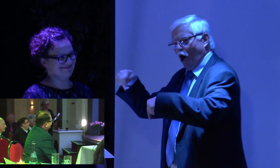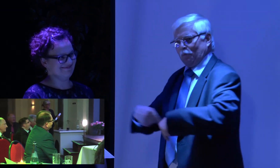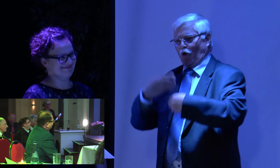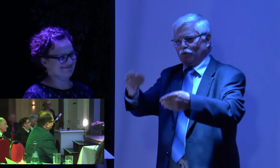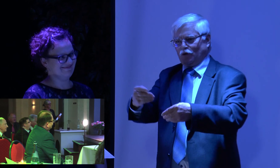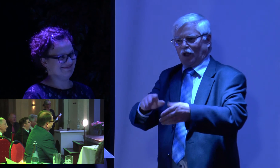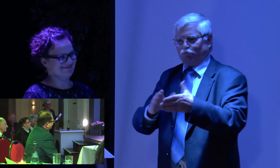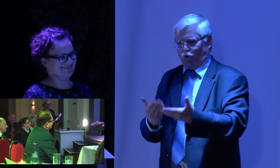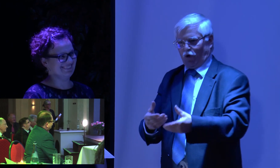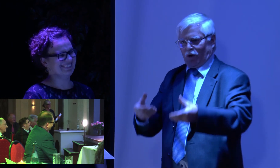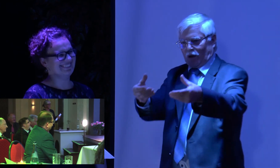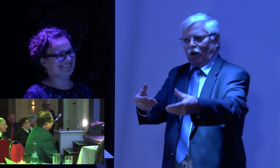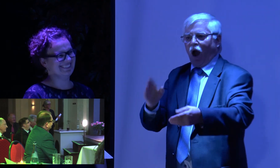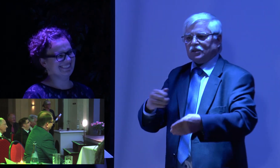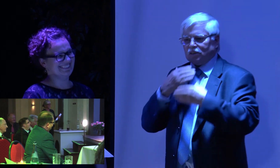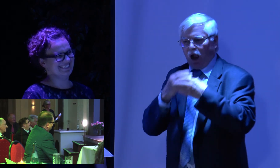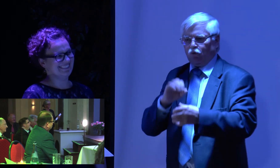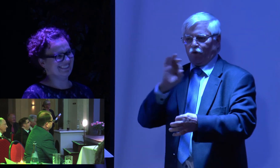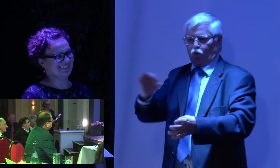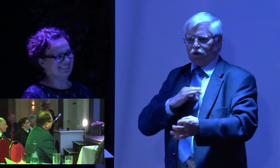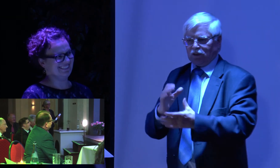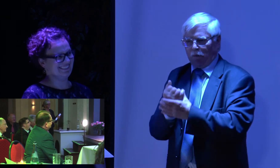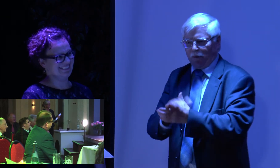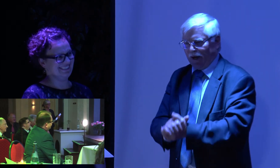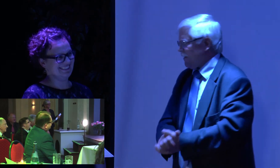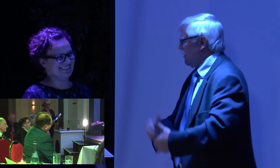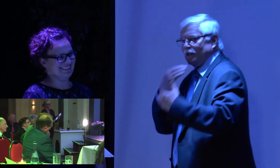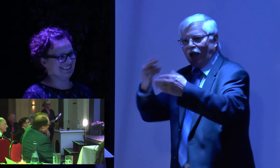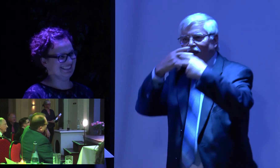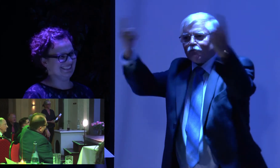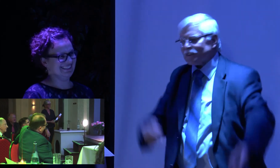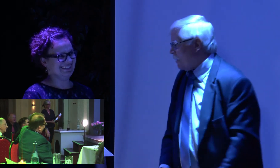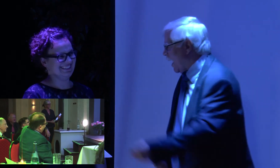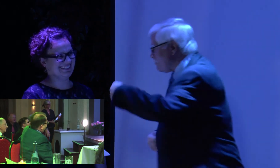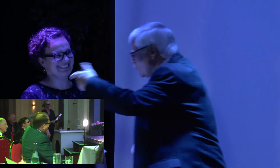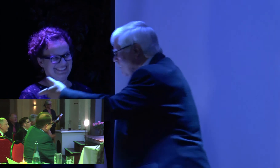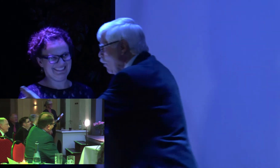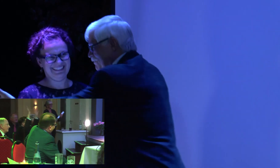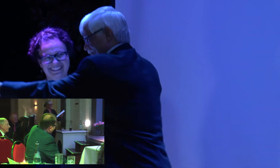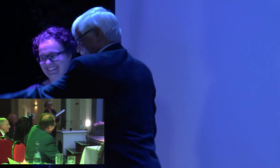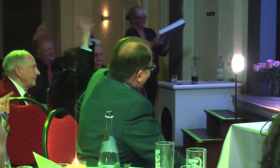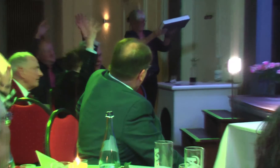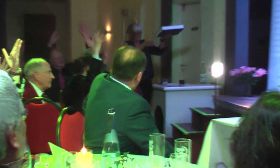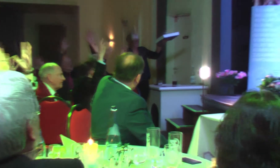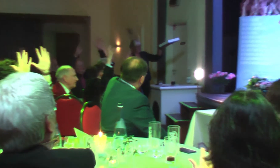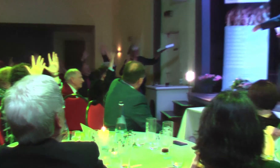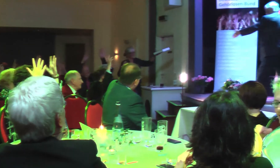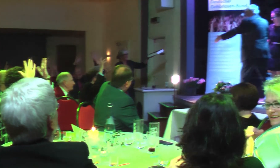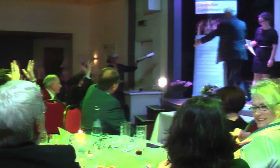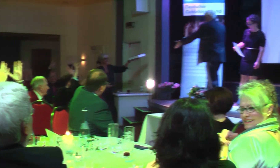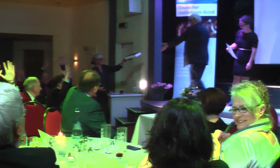Und wir laden dich schon zum nächsten Treffen in 2019 sehr herzlich ein zu uns. Und jetzt erhältst das Buch, und dann